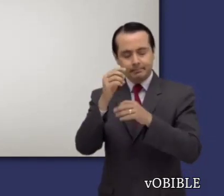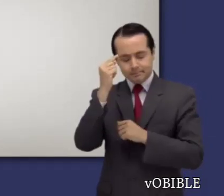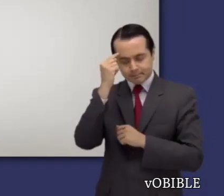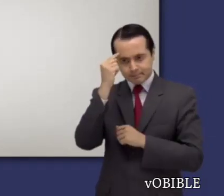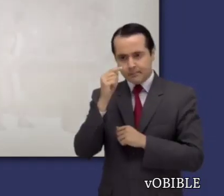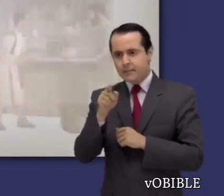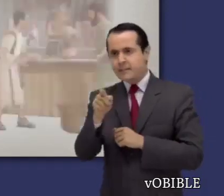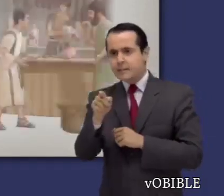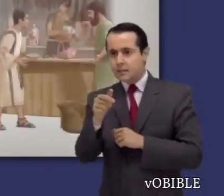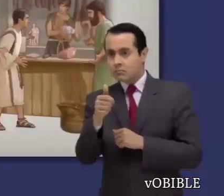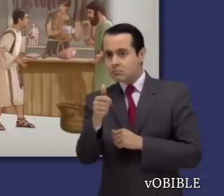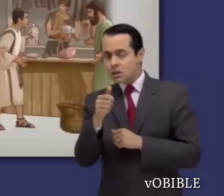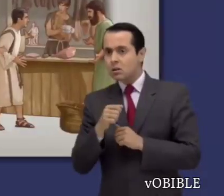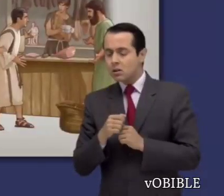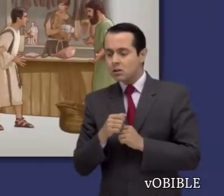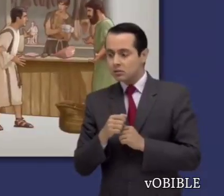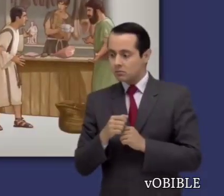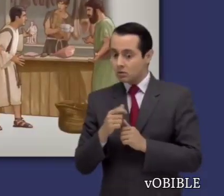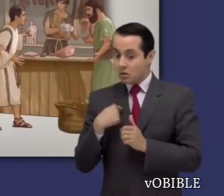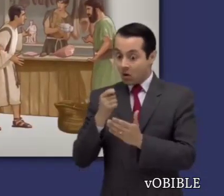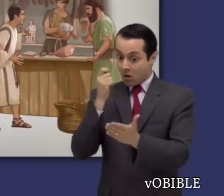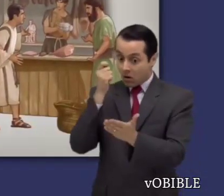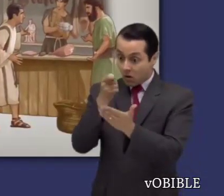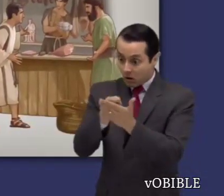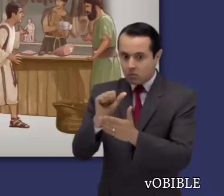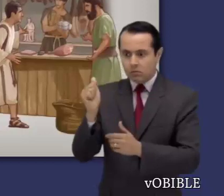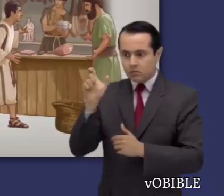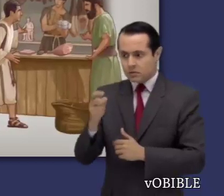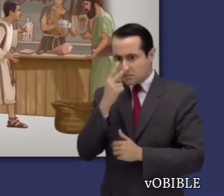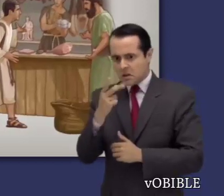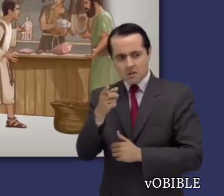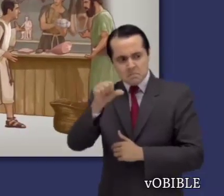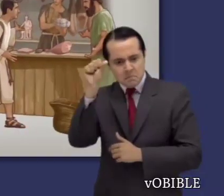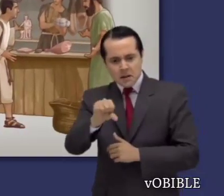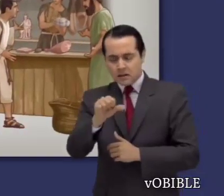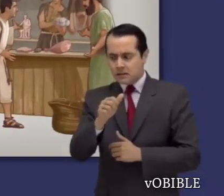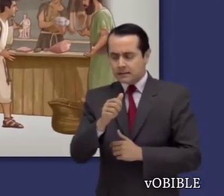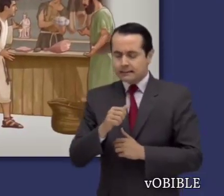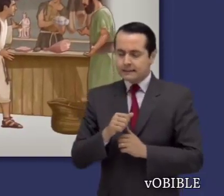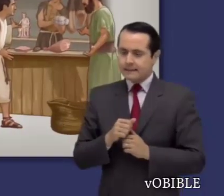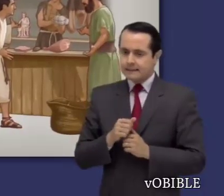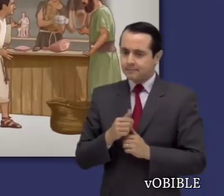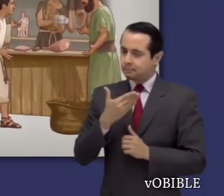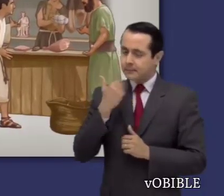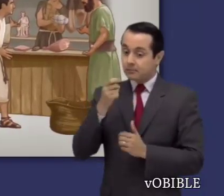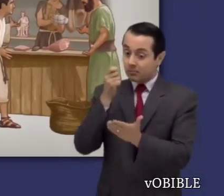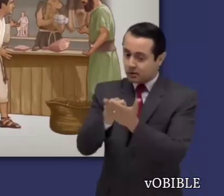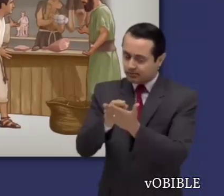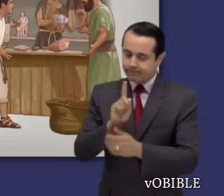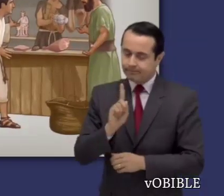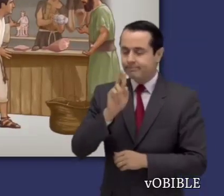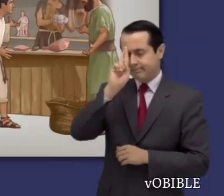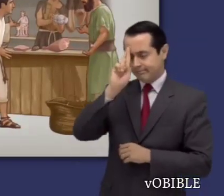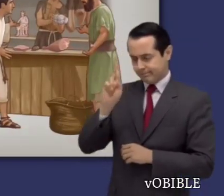En los capítulos ocho a diez, aprendemos que, para evitar que otros tropiecen o rechacen las buenas noticias, a